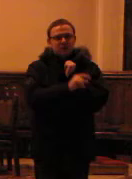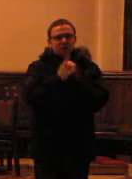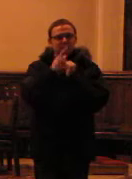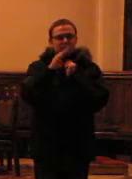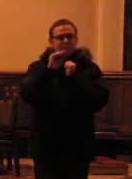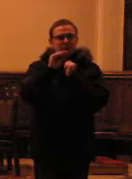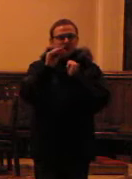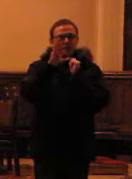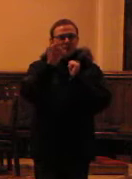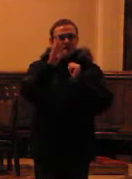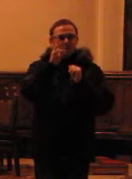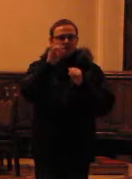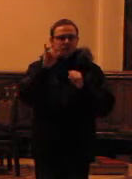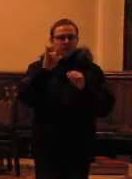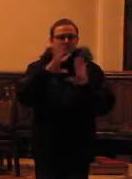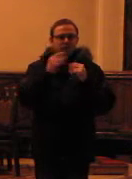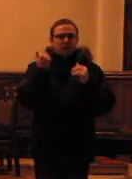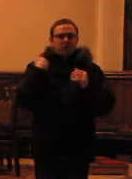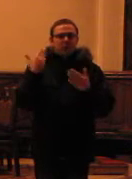siedzące. Wszystko pobudowane.